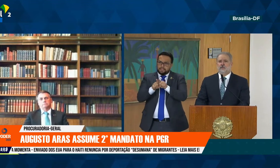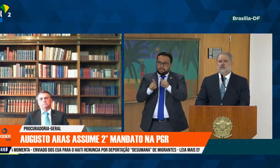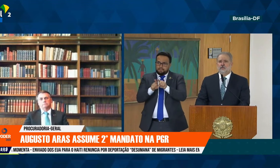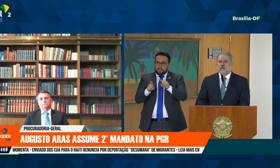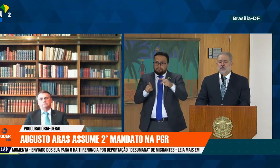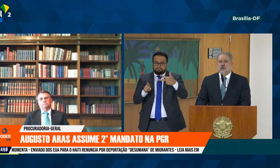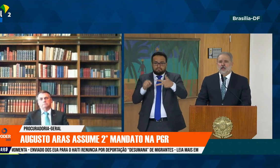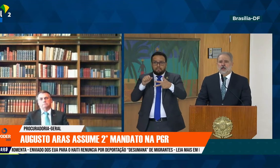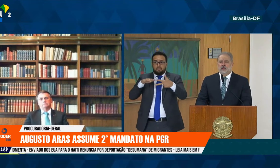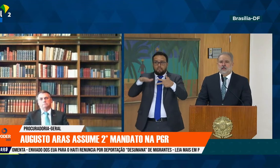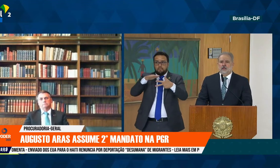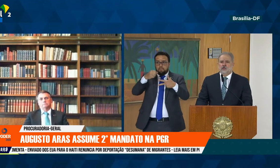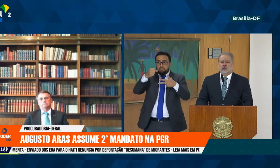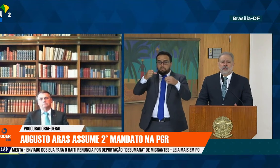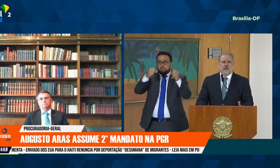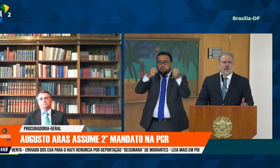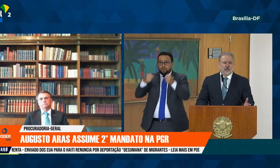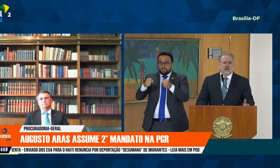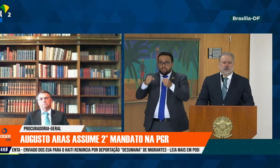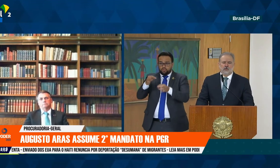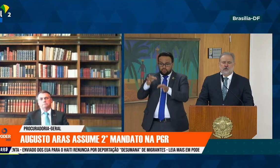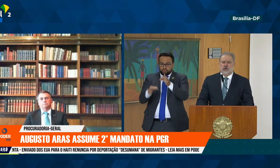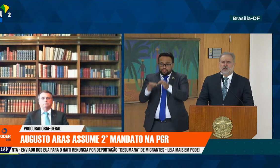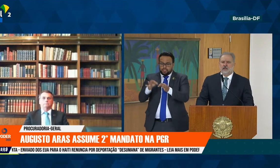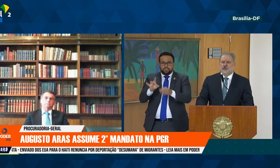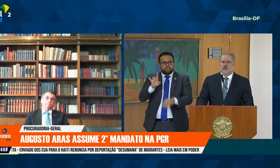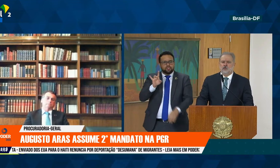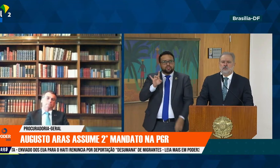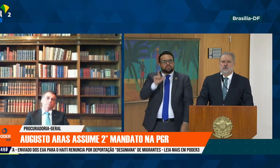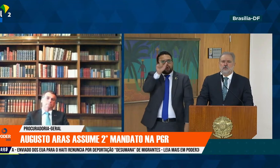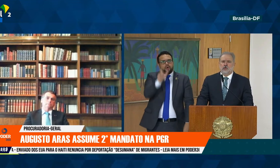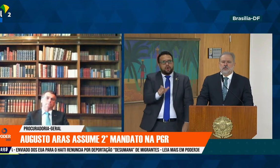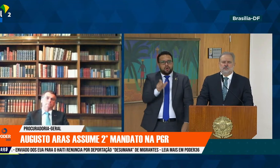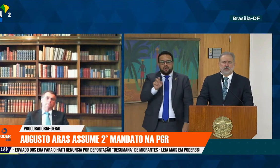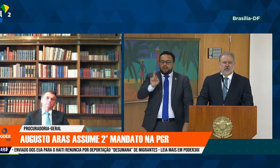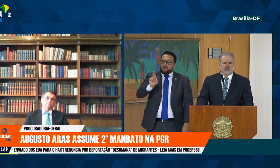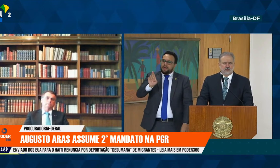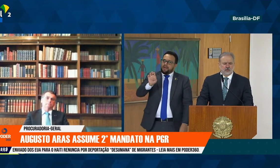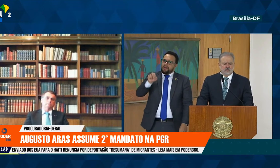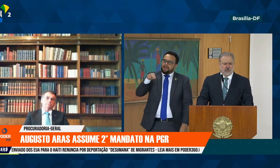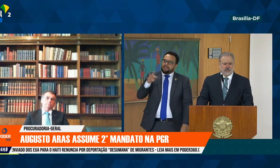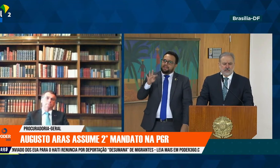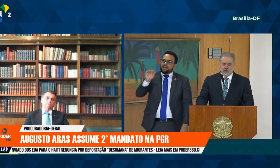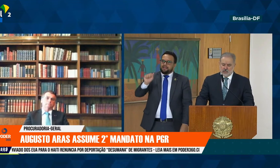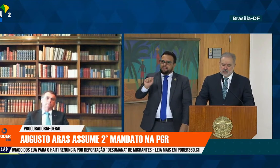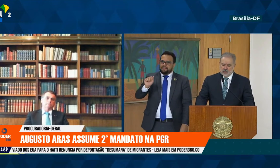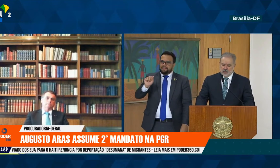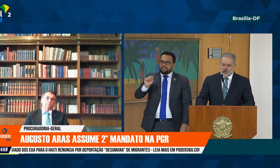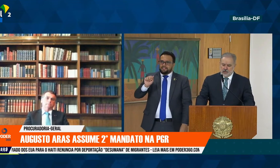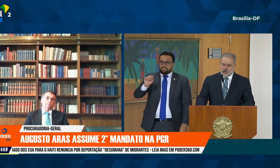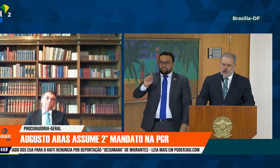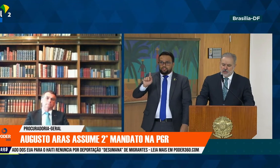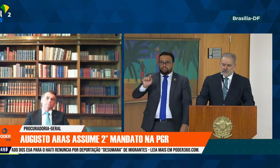Judiciário, não somente à doutora Renata Gil, como uma das suas mais